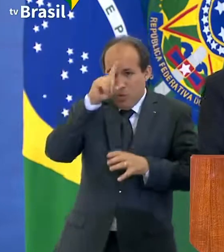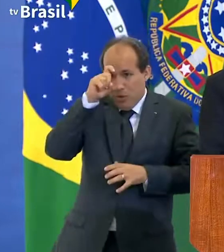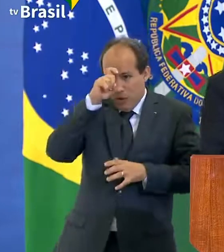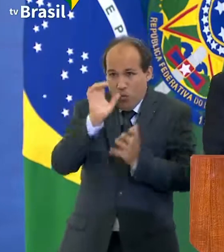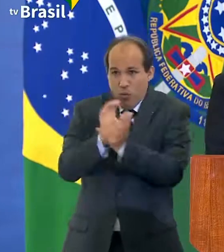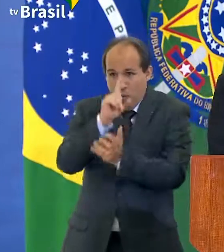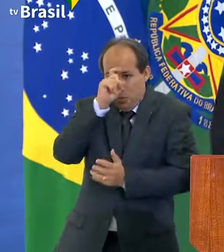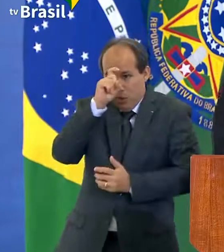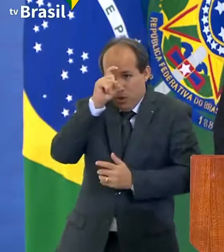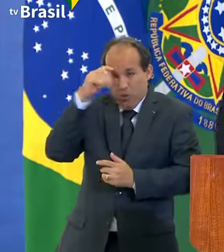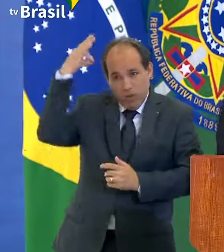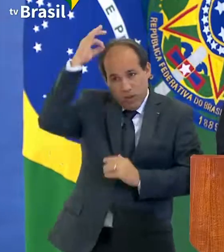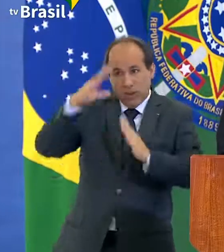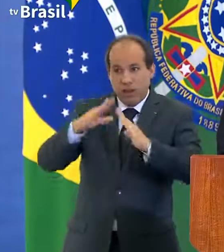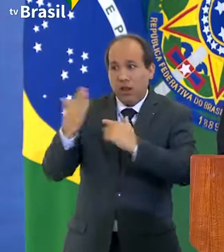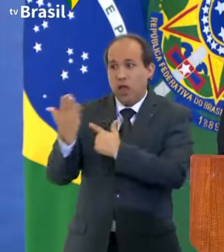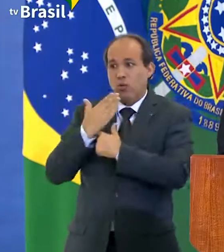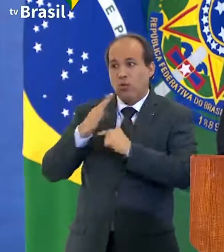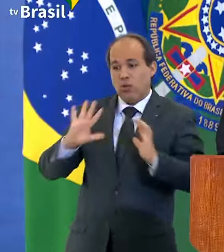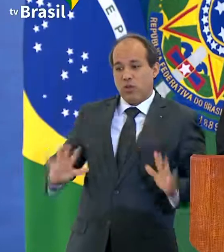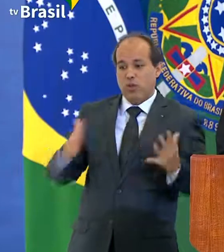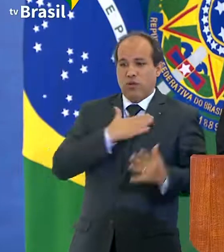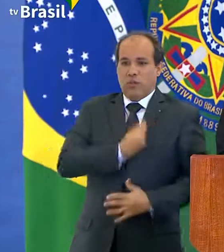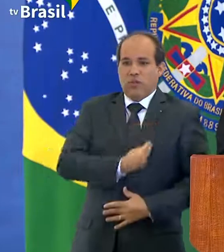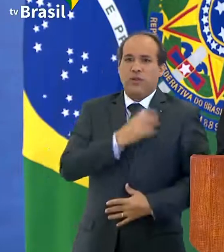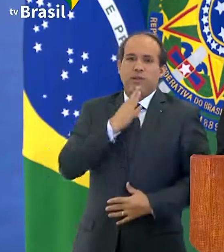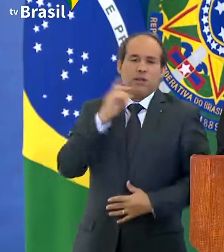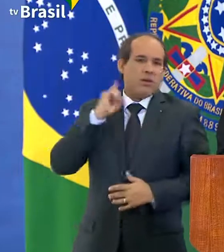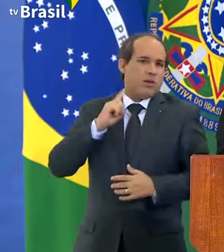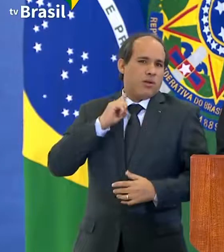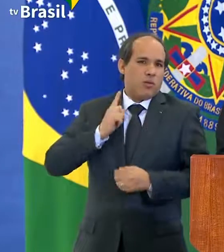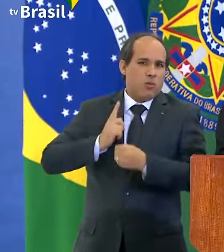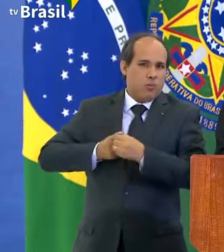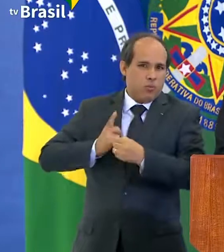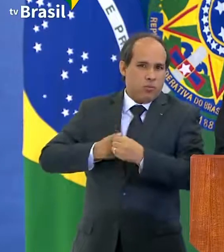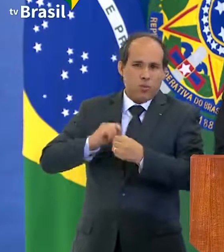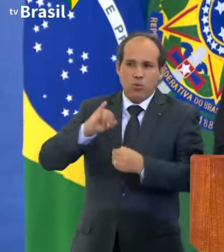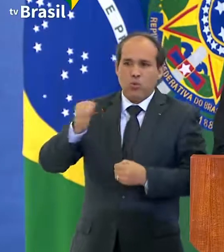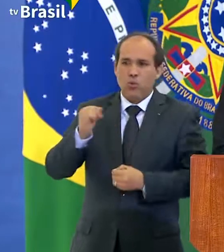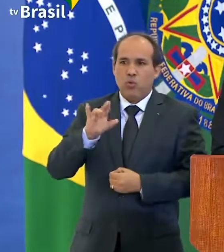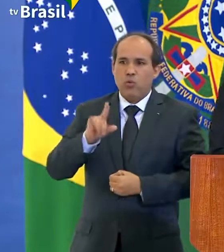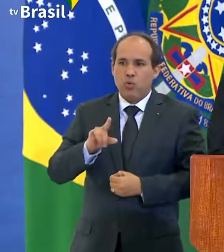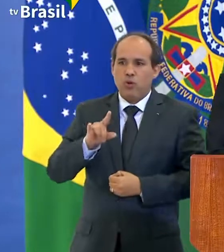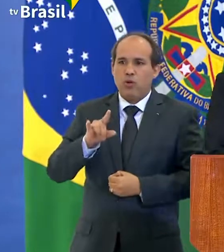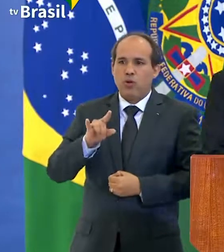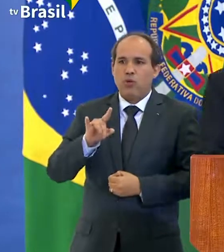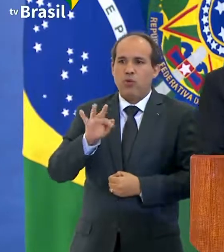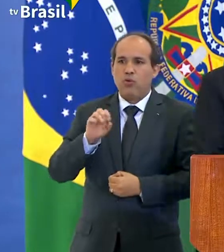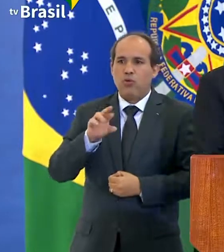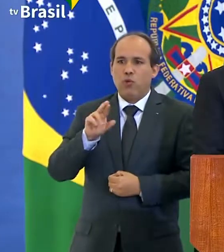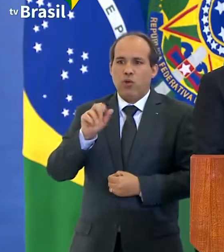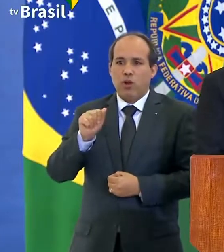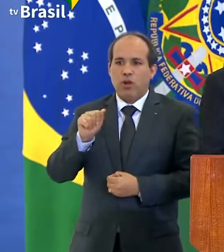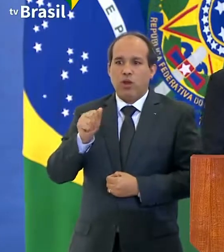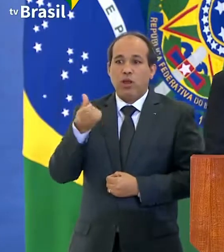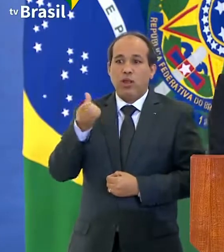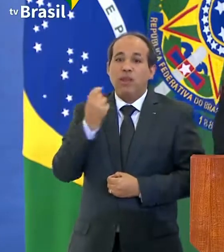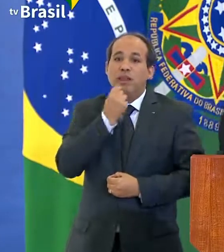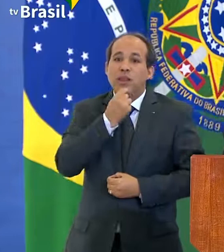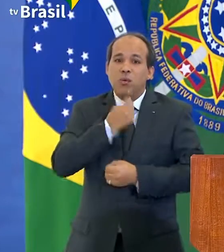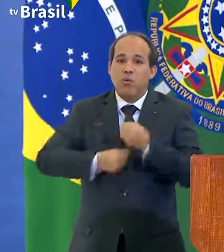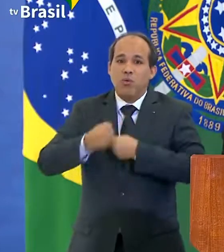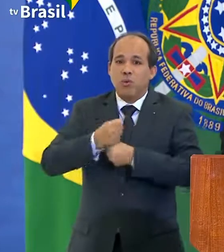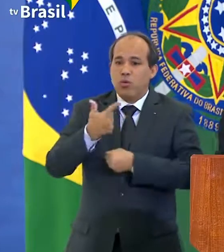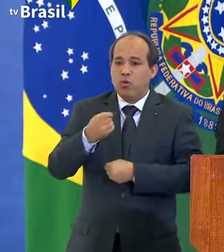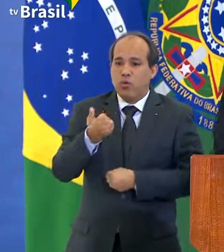numa delas, a de Juiz de Fora, em 6 de setembro de 2018. Mas quero render uma homenagem